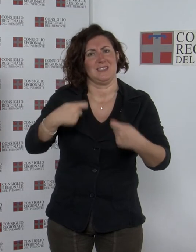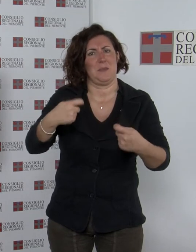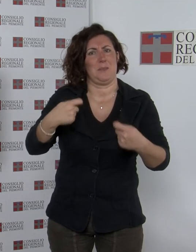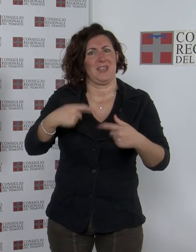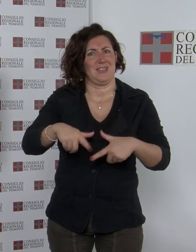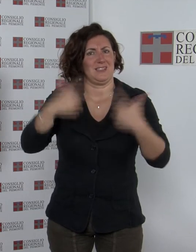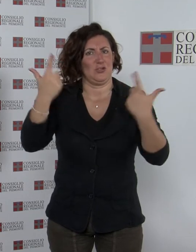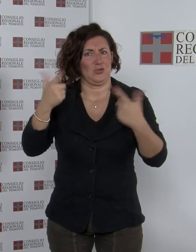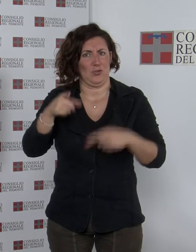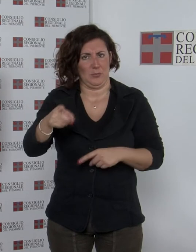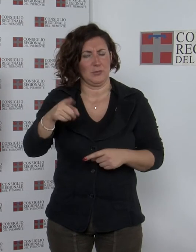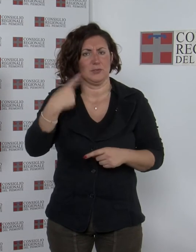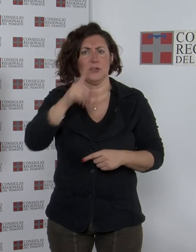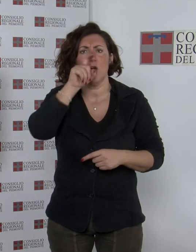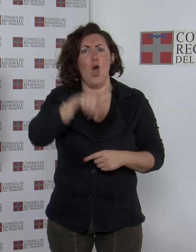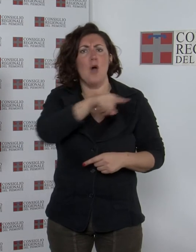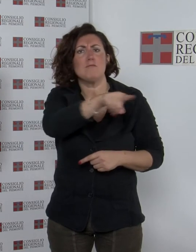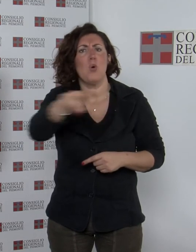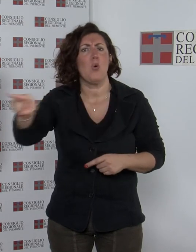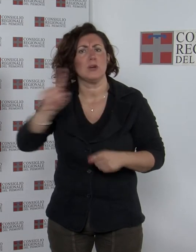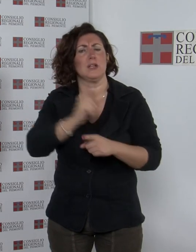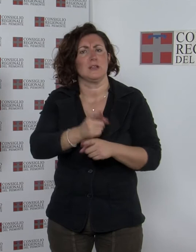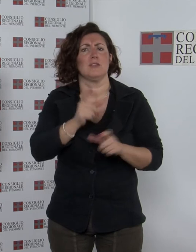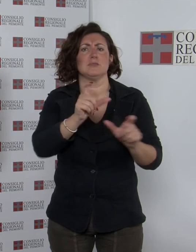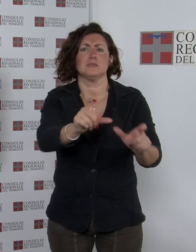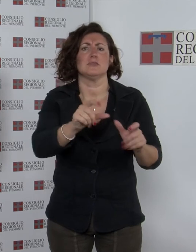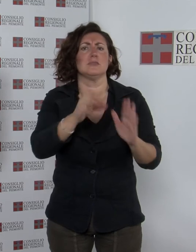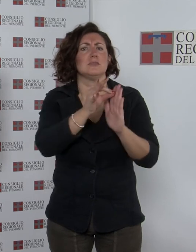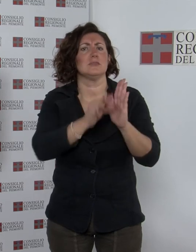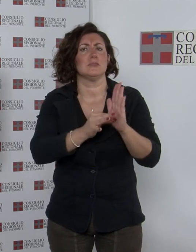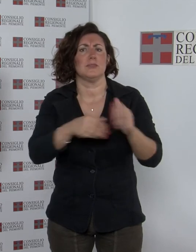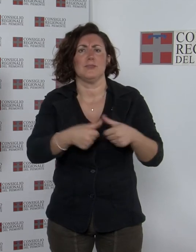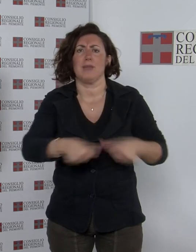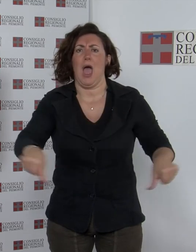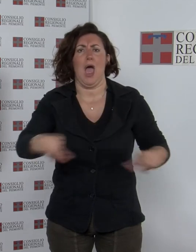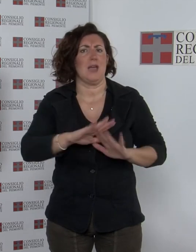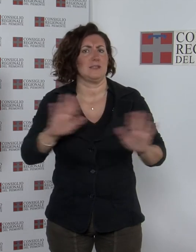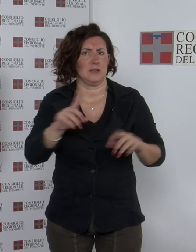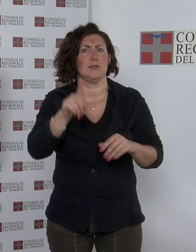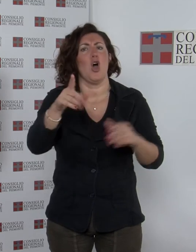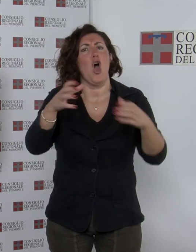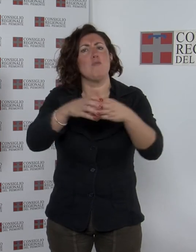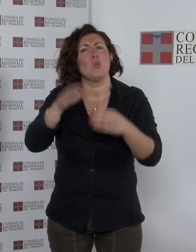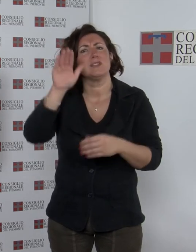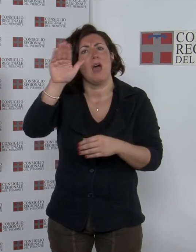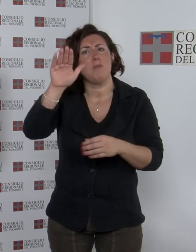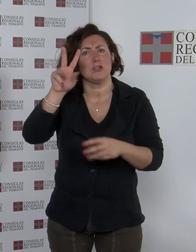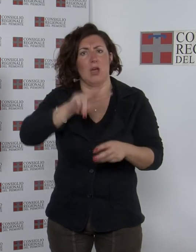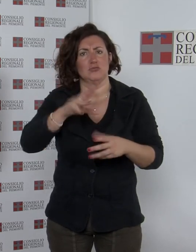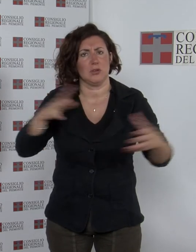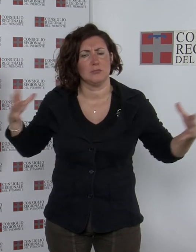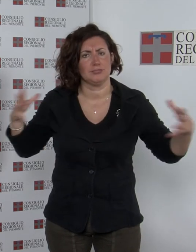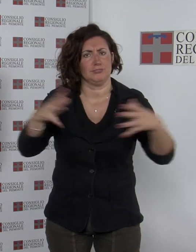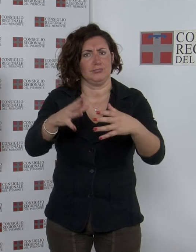gestione associata delle funzioni fondamentali e consente il superamento delle attuali comunità montane a favore dell'unione dei comuni